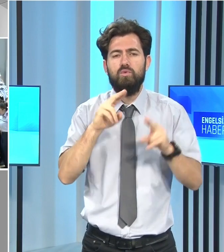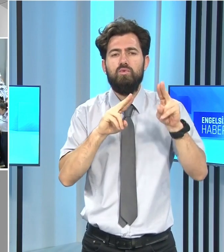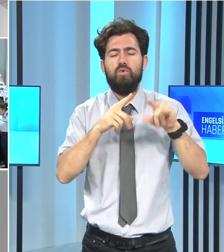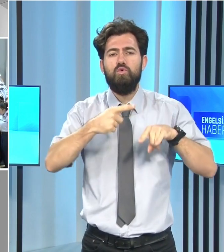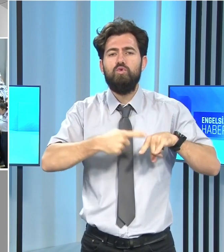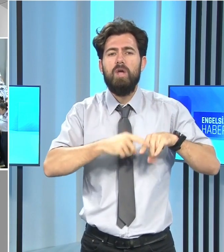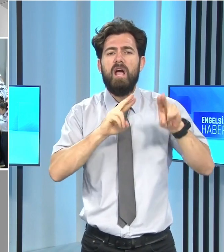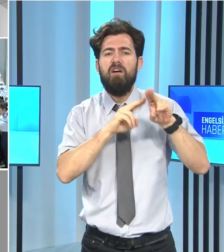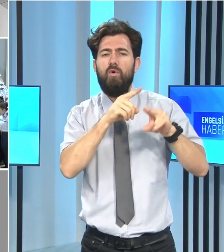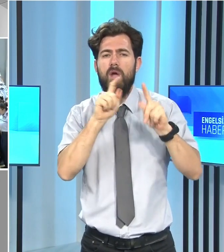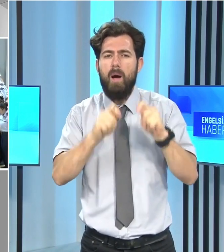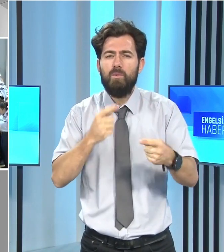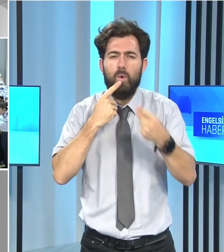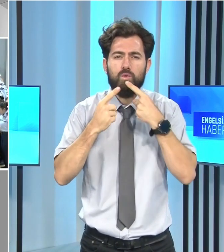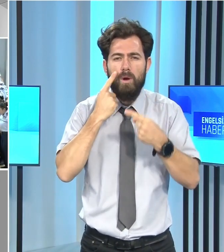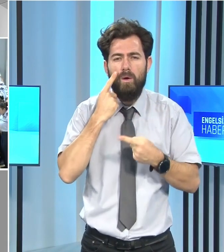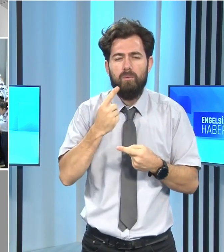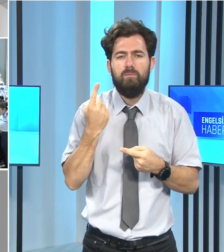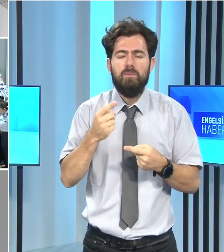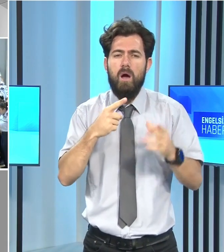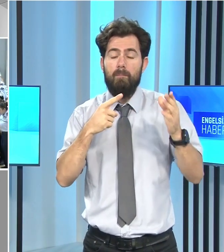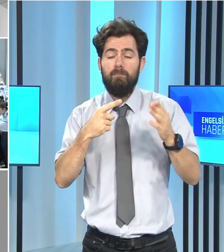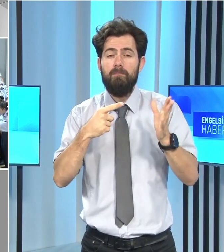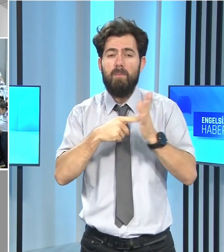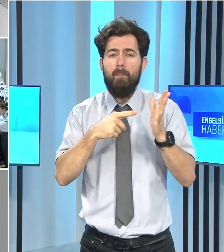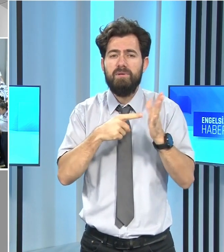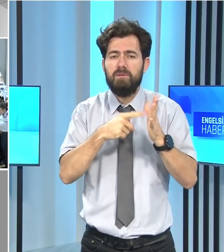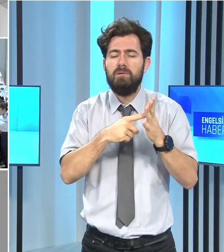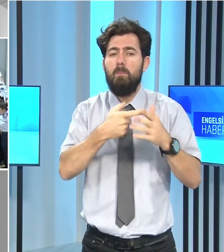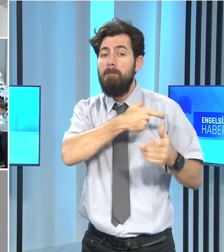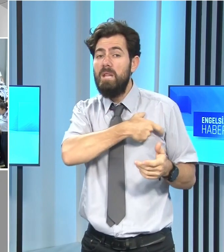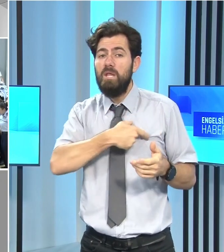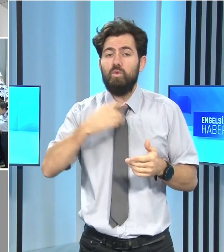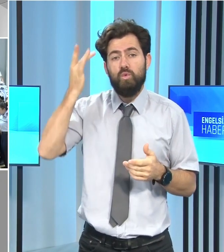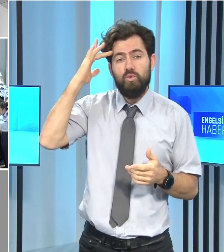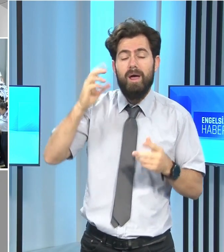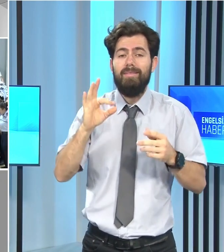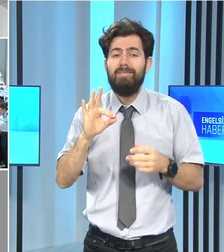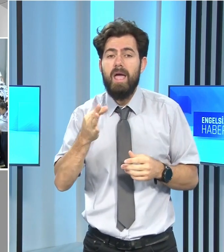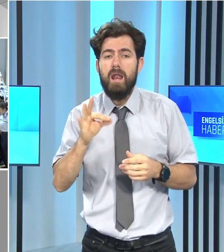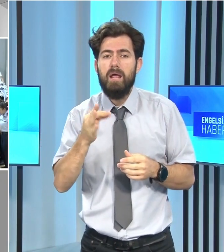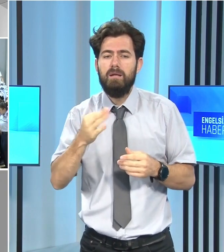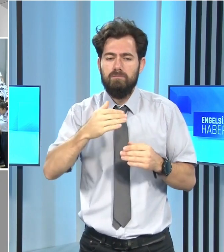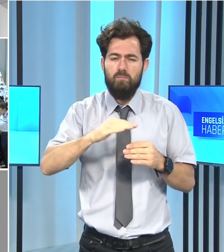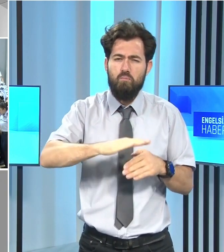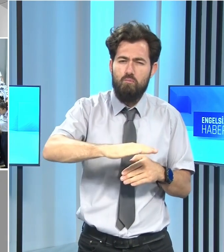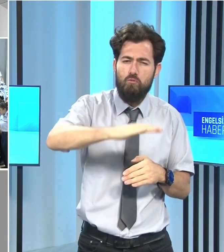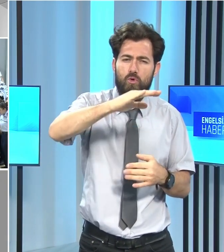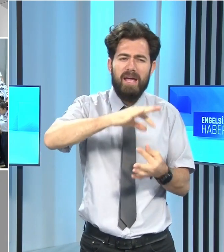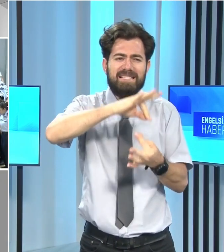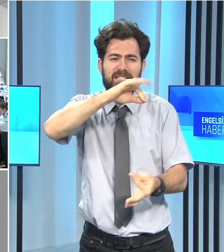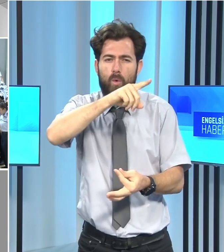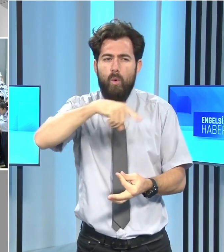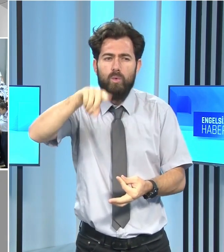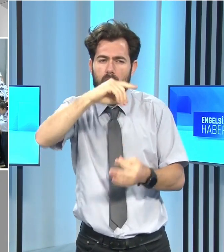yaptığı konuşmada amaçlarının milletin kültürel değerlerini yetişen kuşaklara aktarmak